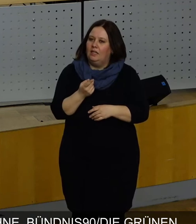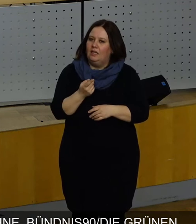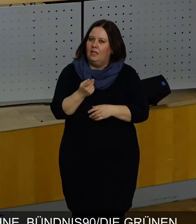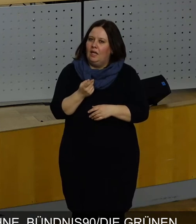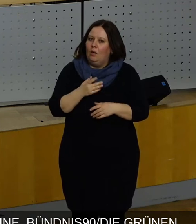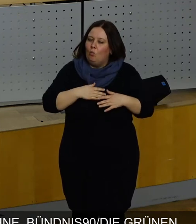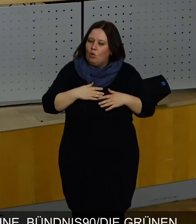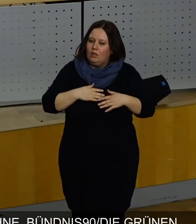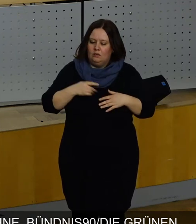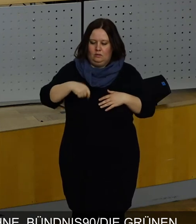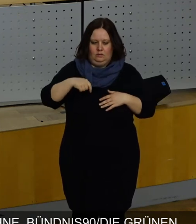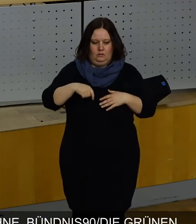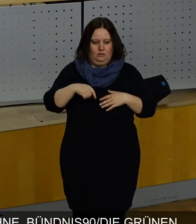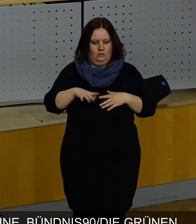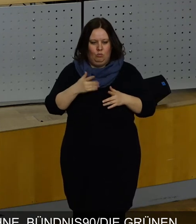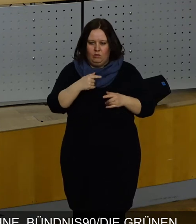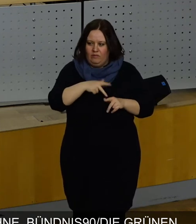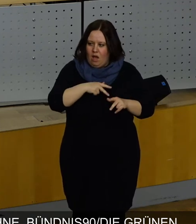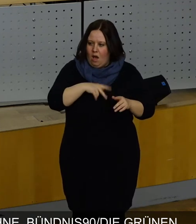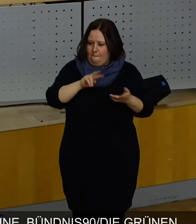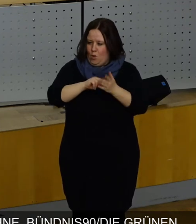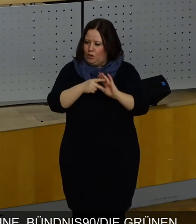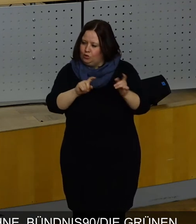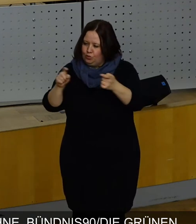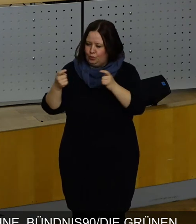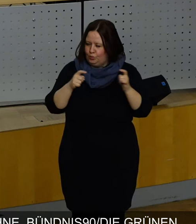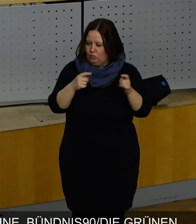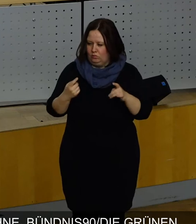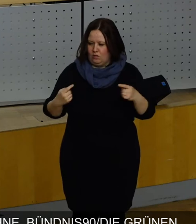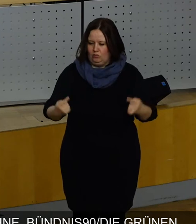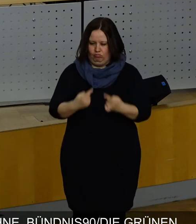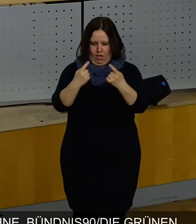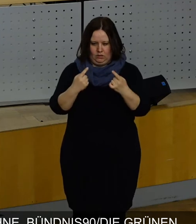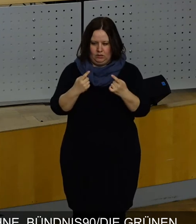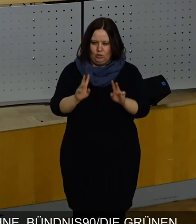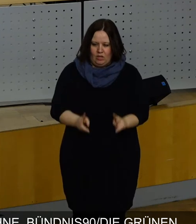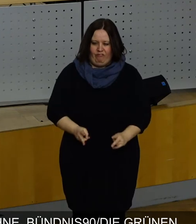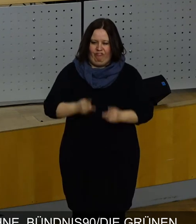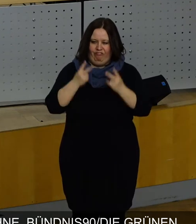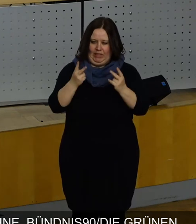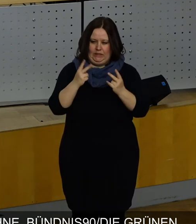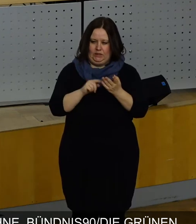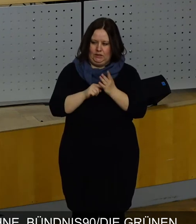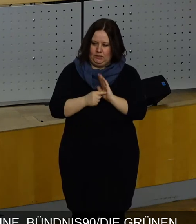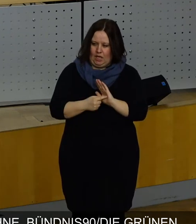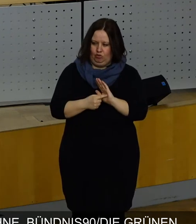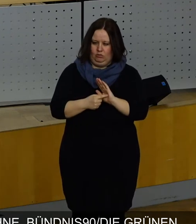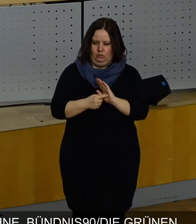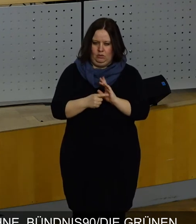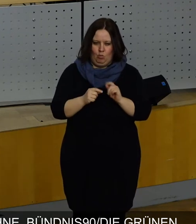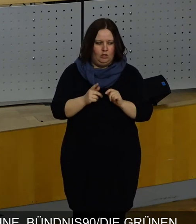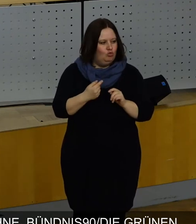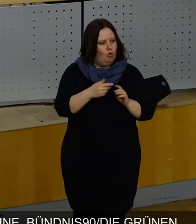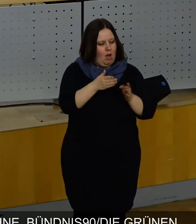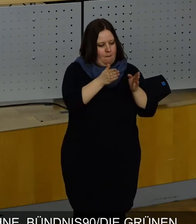In Zeiten von stark angeheizten politischen Konfrontationen ist es ein wichtiges Zeichen, dass es weit über